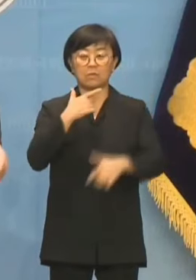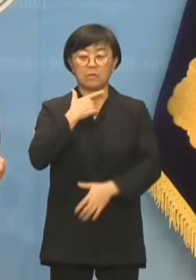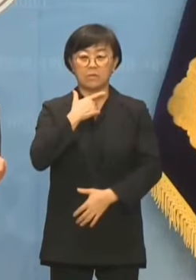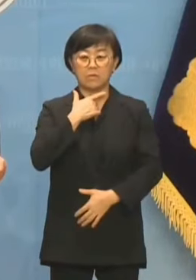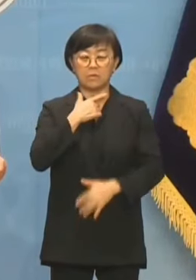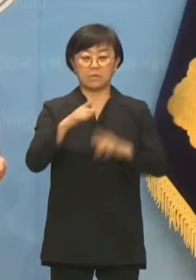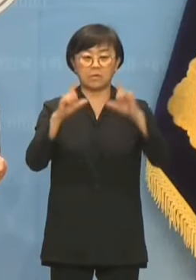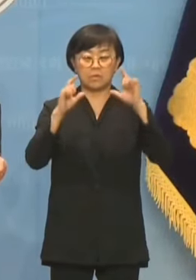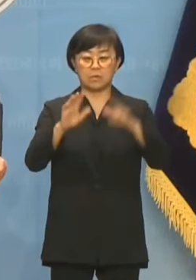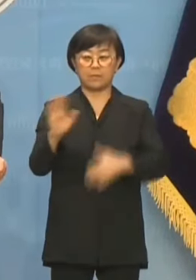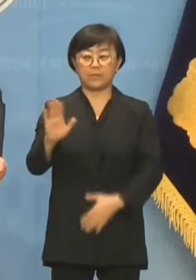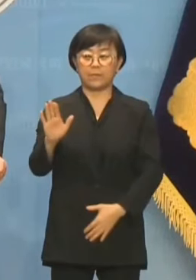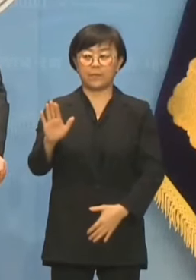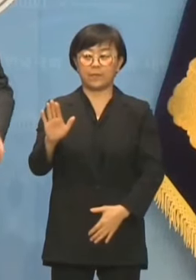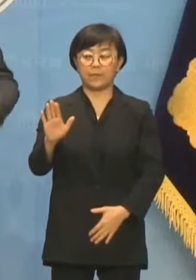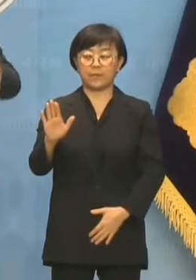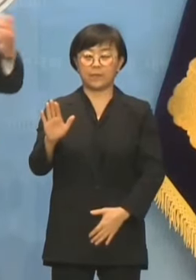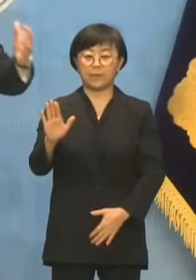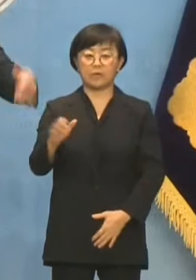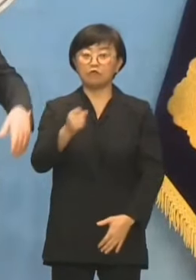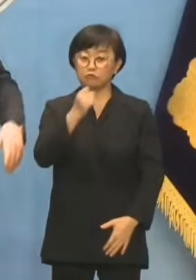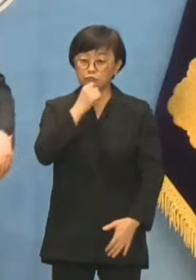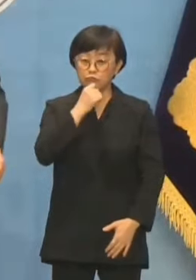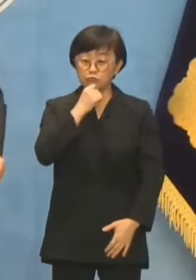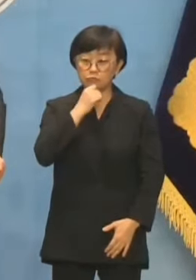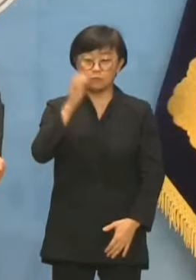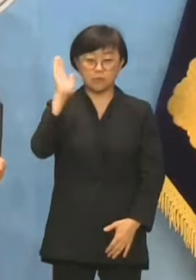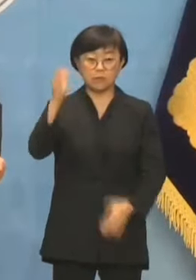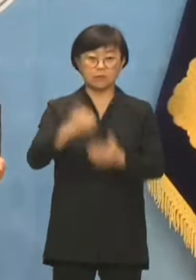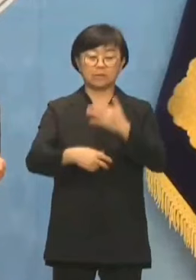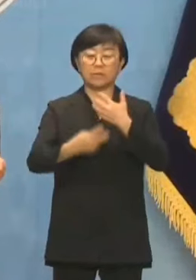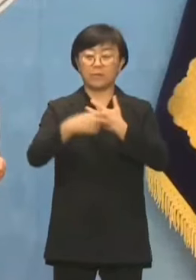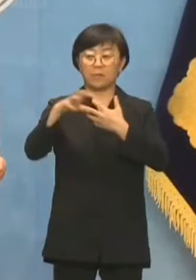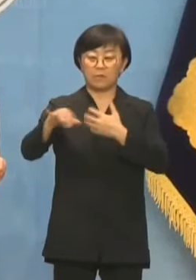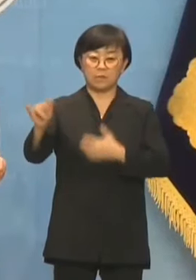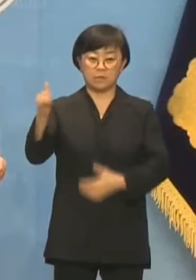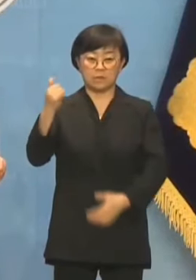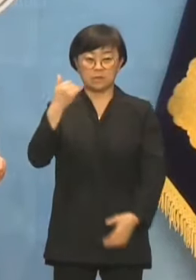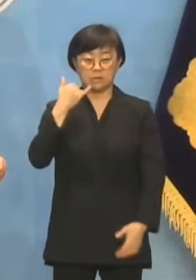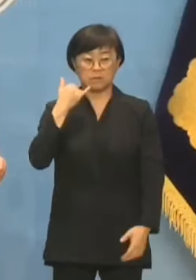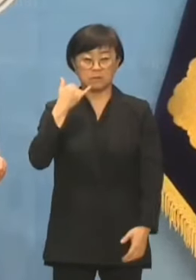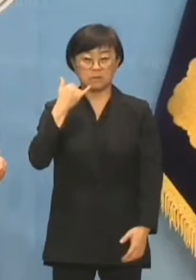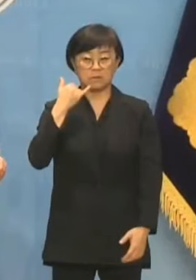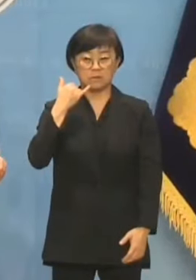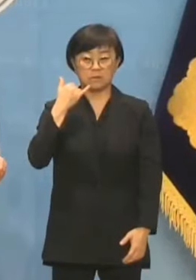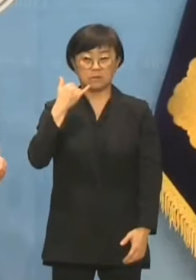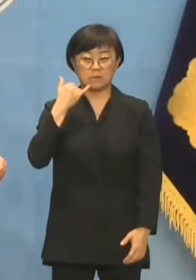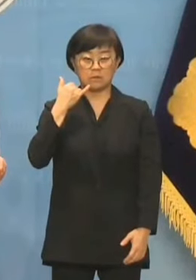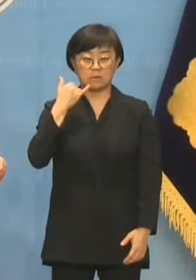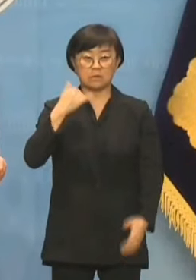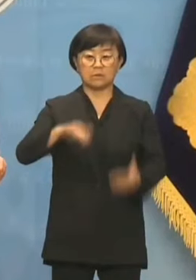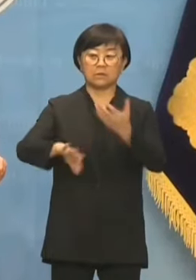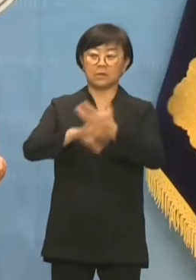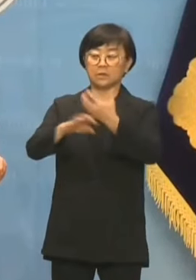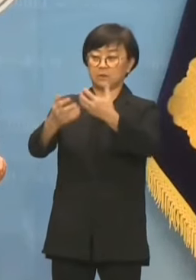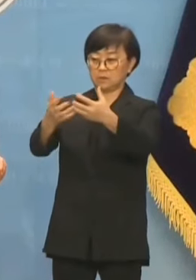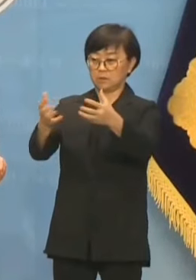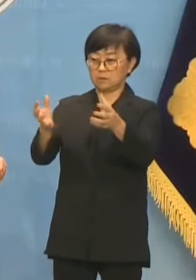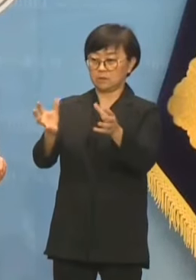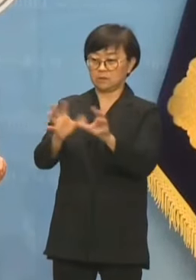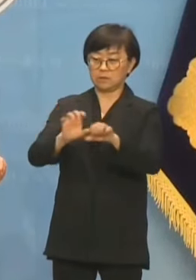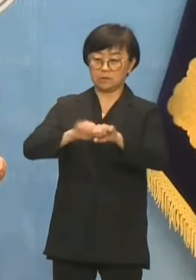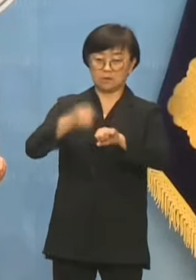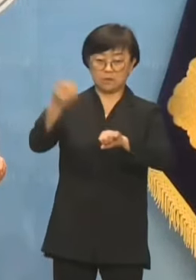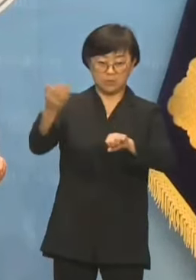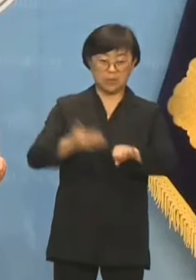드리고 경고는 아니지만 뭐 우스갯소리로 저희 병원에 연락을 해가지고 뭐 어떤 타당이 내가